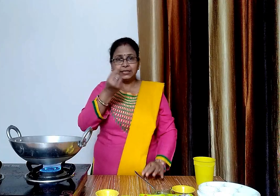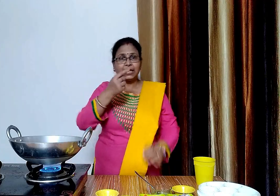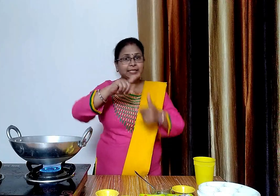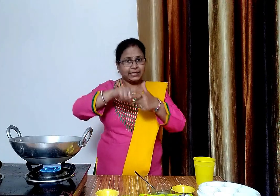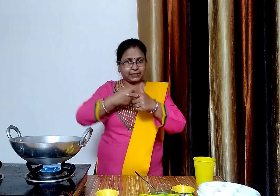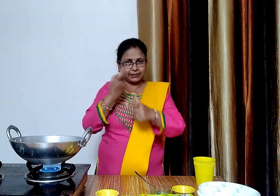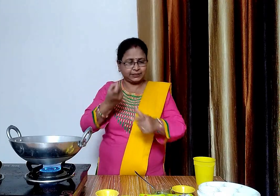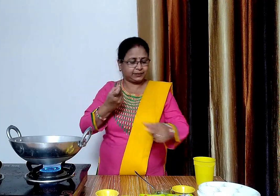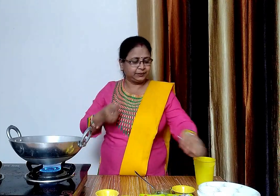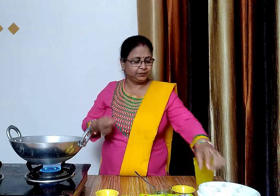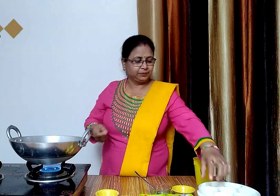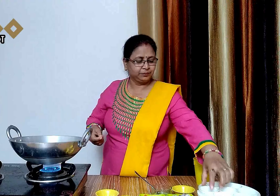एक चम्मज जीरा